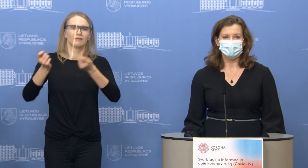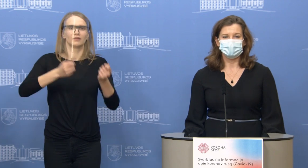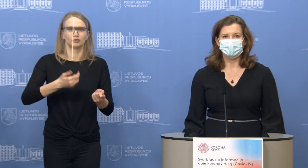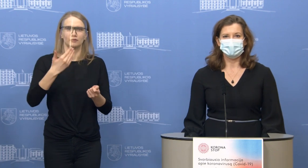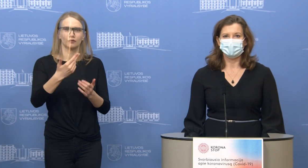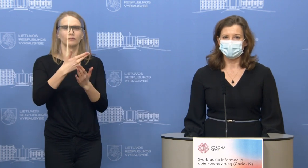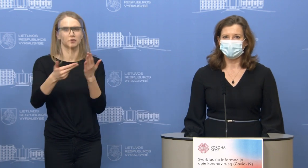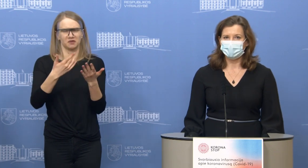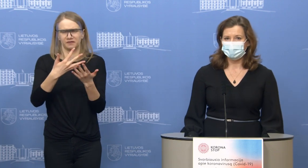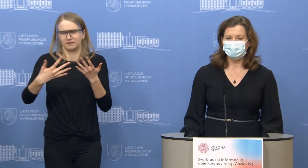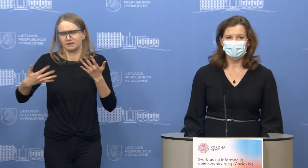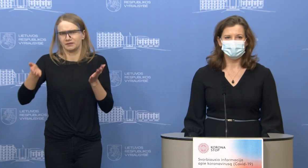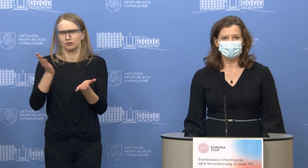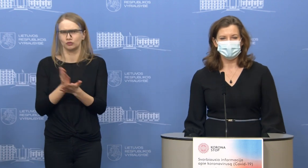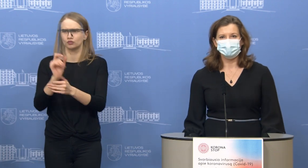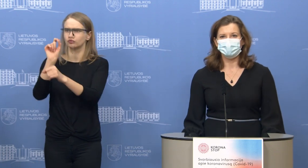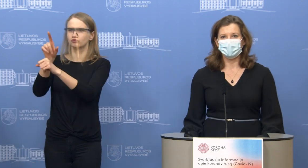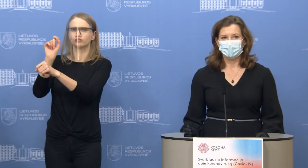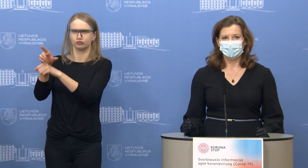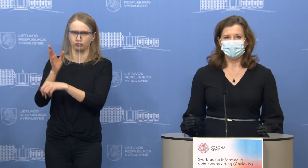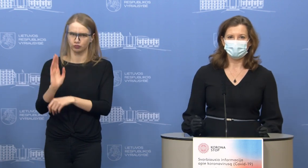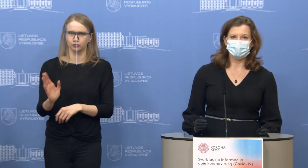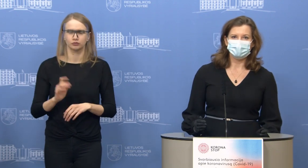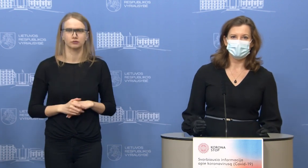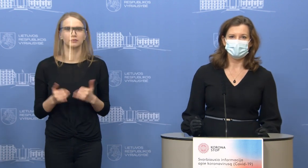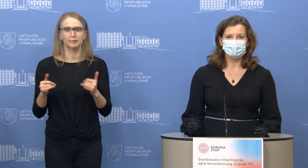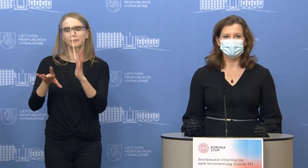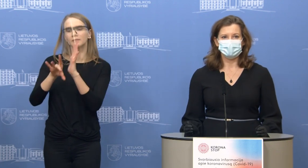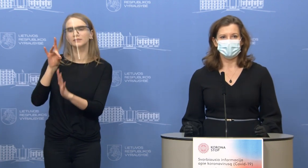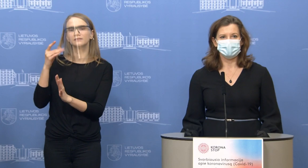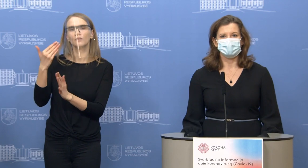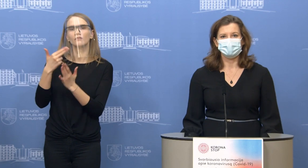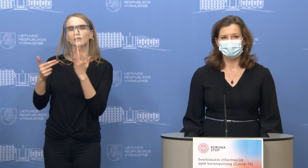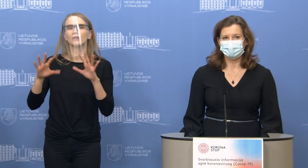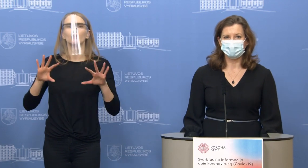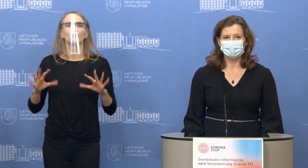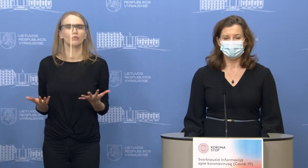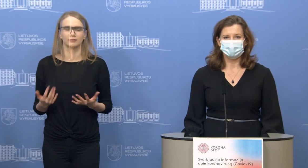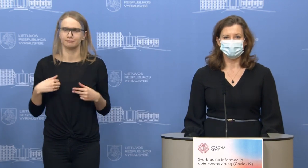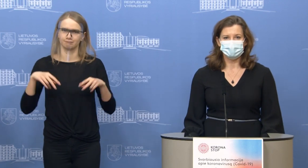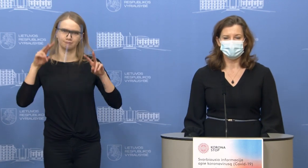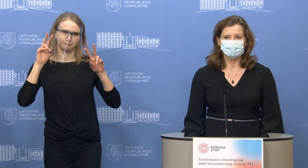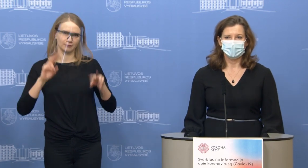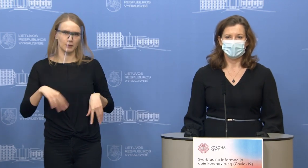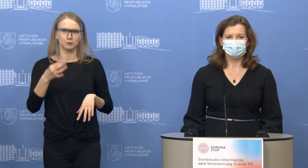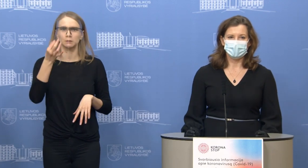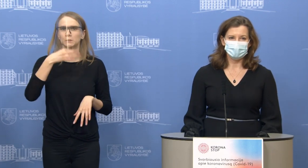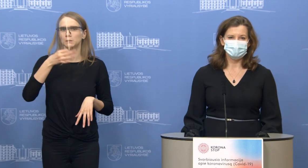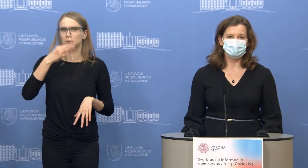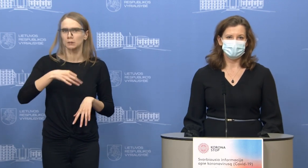pasirinkimas tikrai yra nemažas. Mes kol kas nežinome, ką būtent pasirinks kaip pagrini logistikos partneri šios